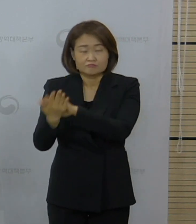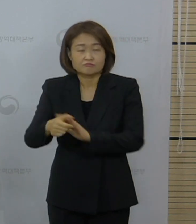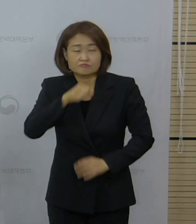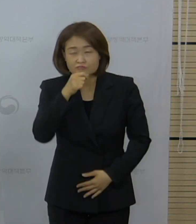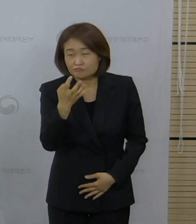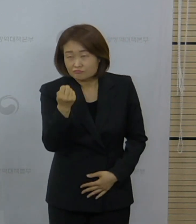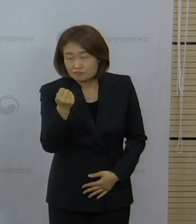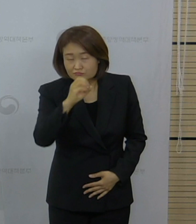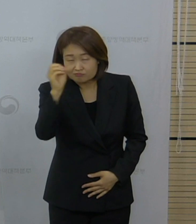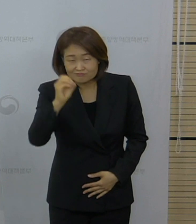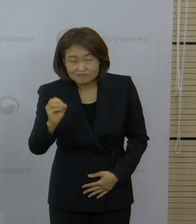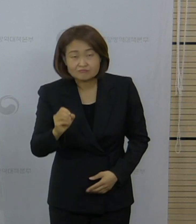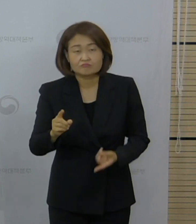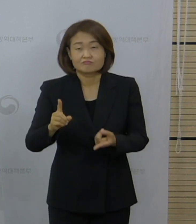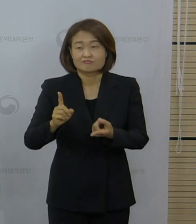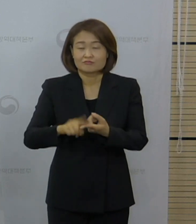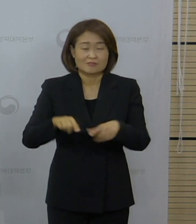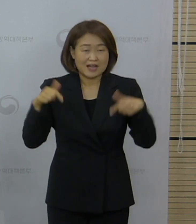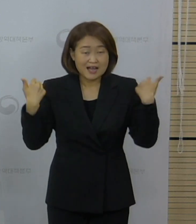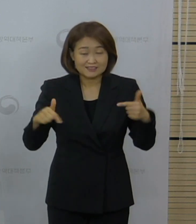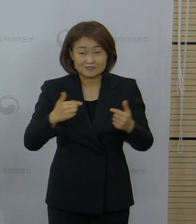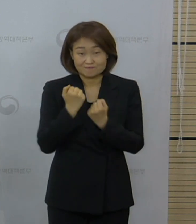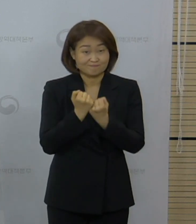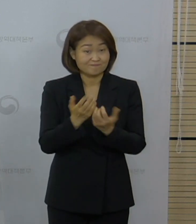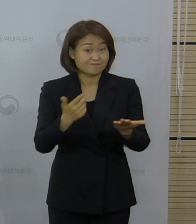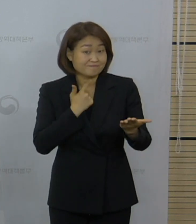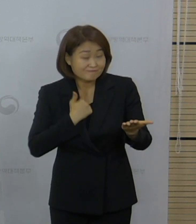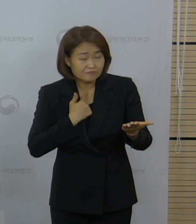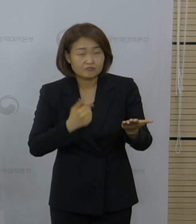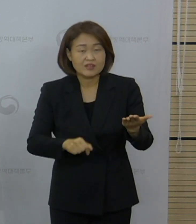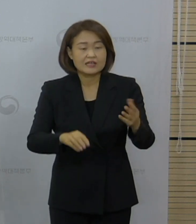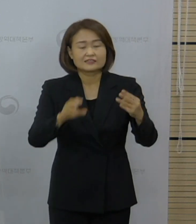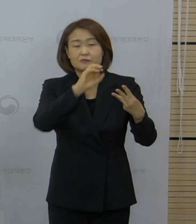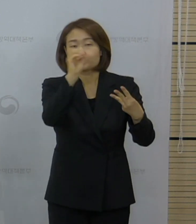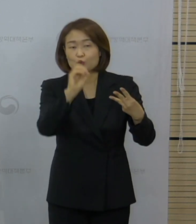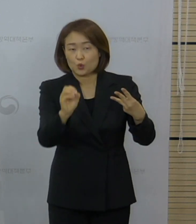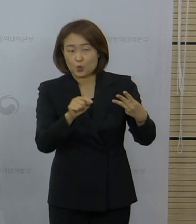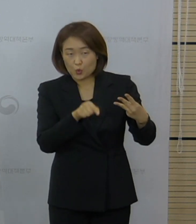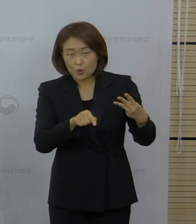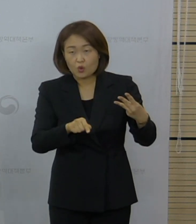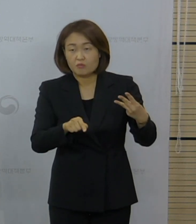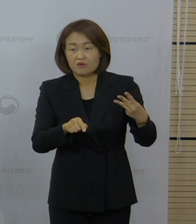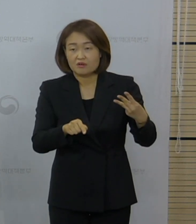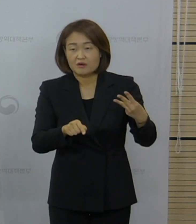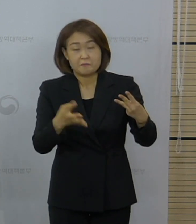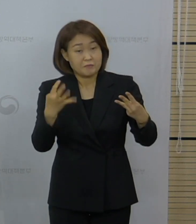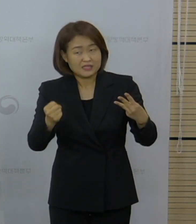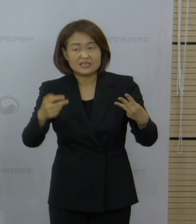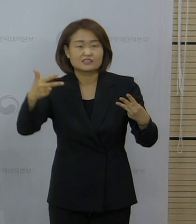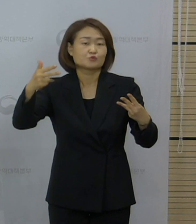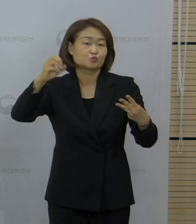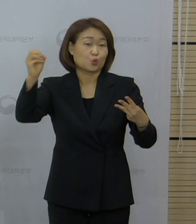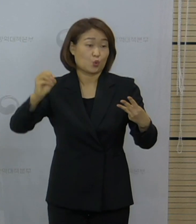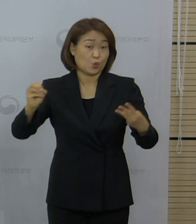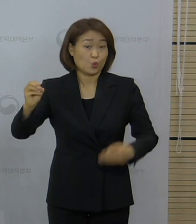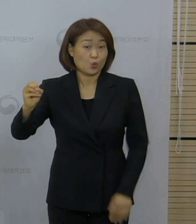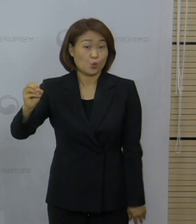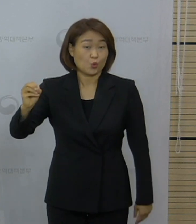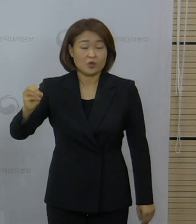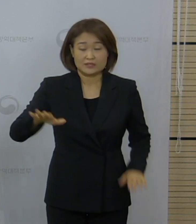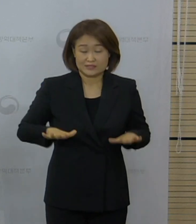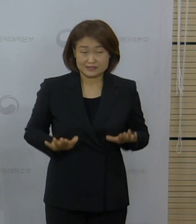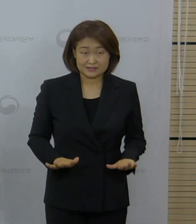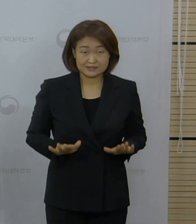비율로 제시하고 있는데요. 3%, 적게는 3%, 많게는 7% 정도 되는데